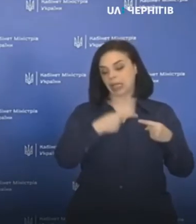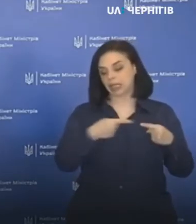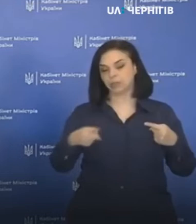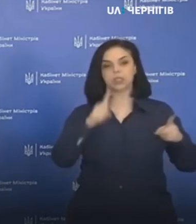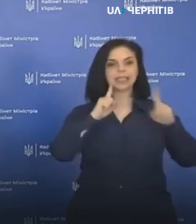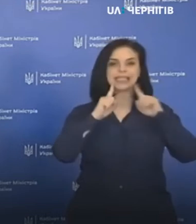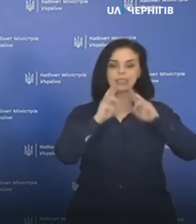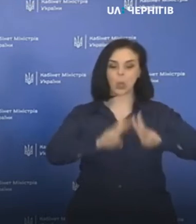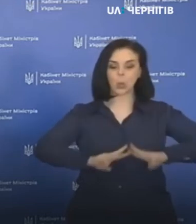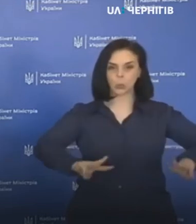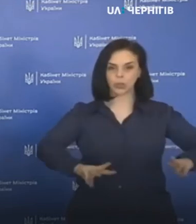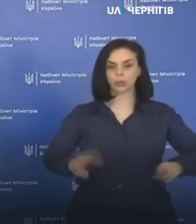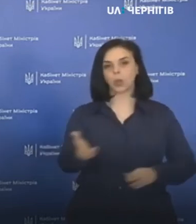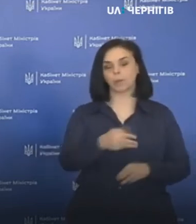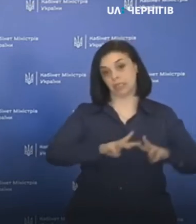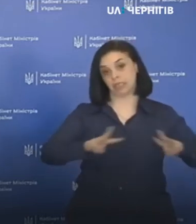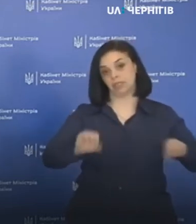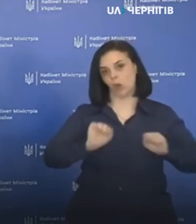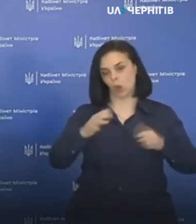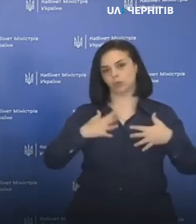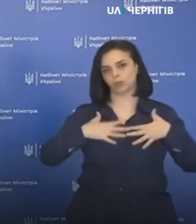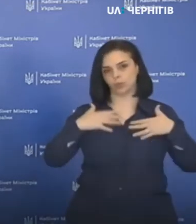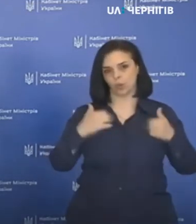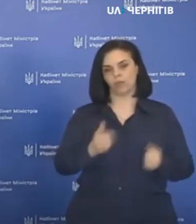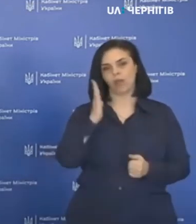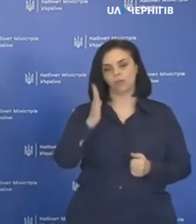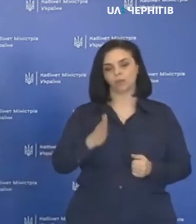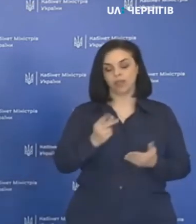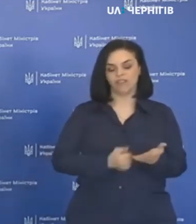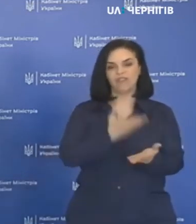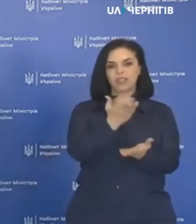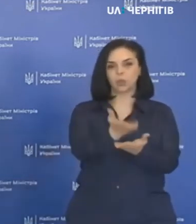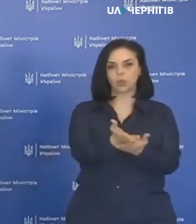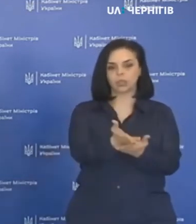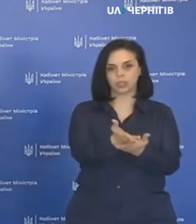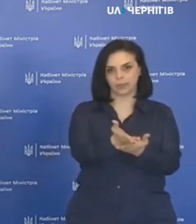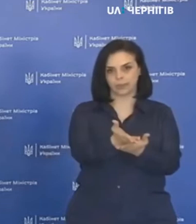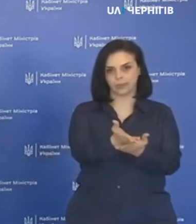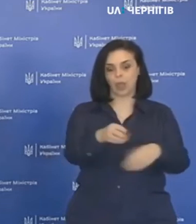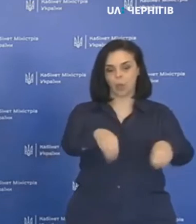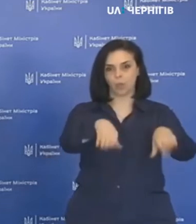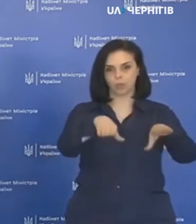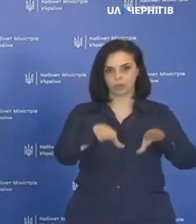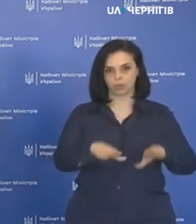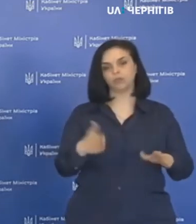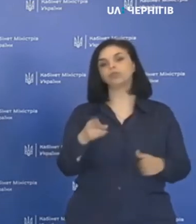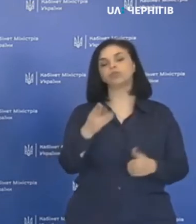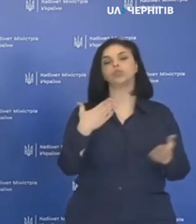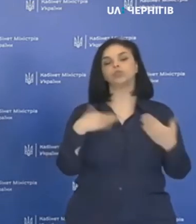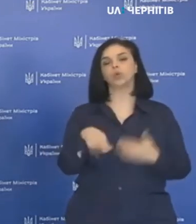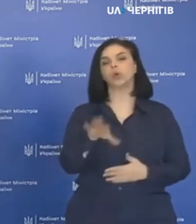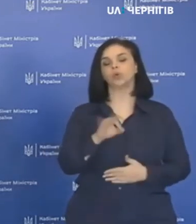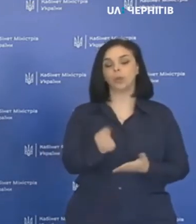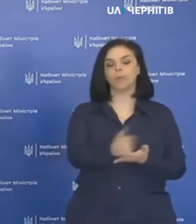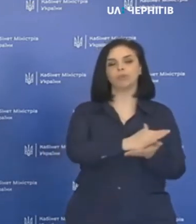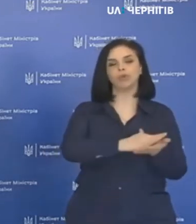засідання уряду ми, Міністерство охорони здоров'я, буде виносити постанову щодо